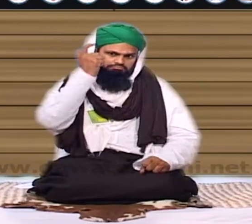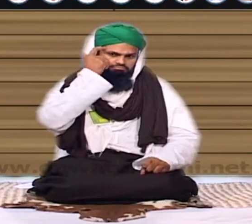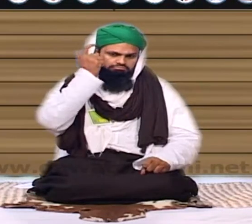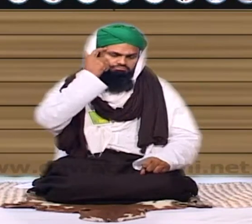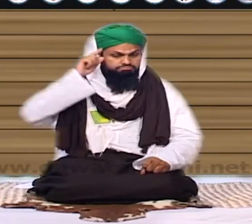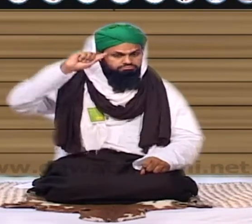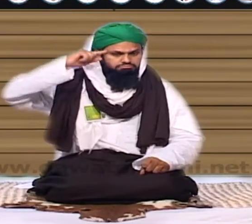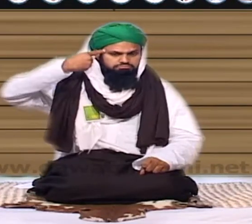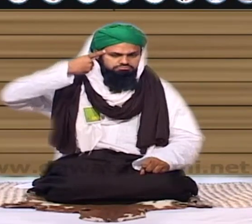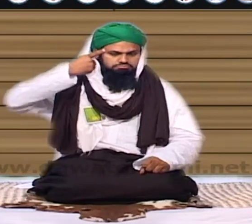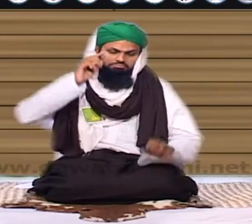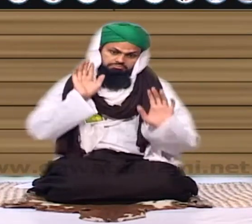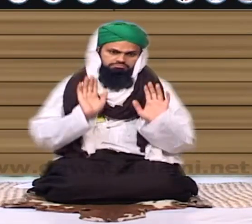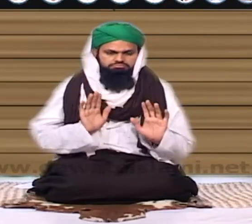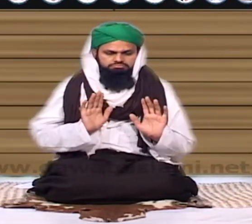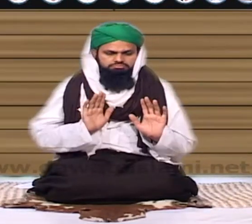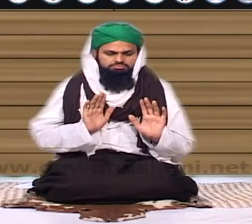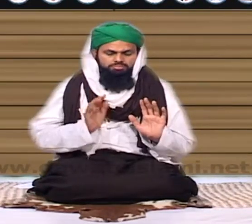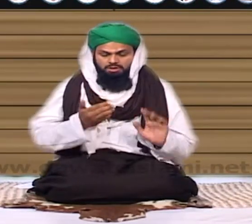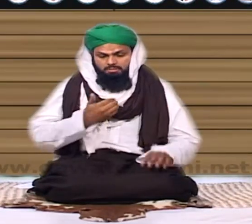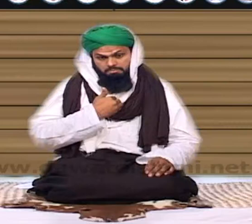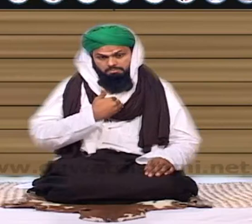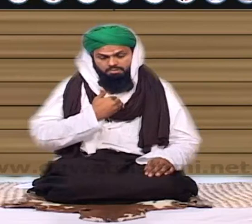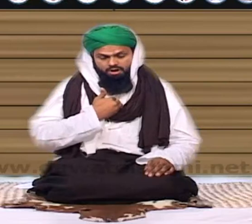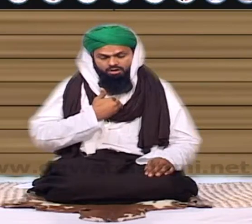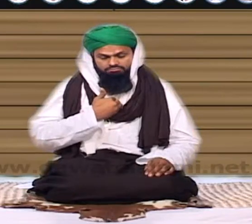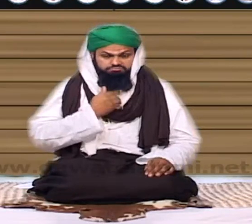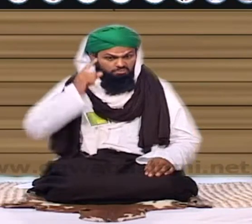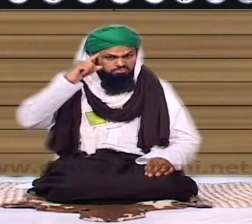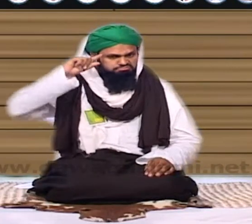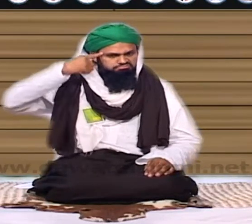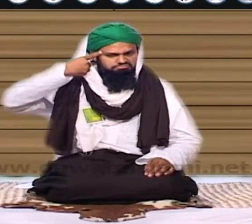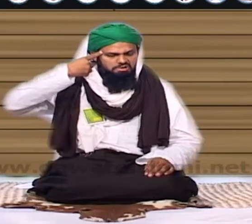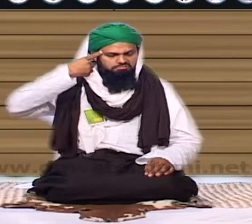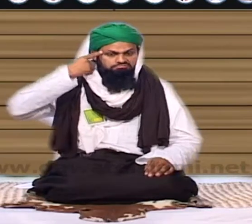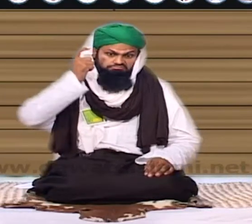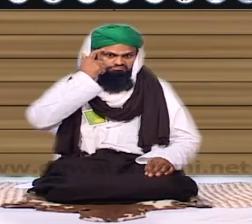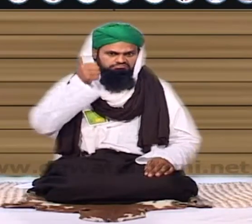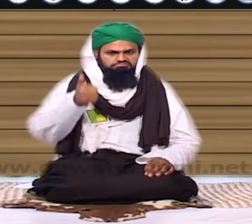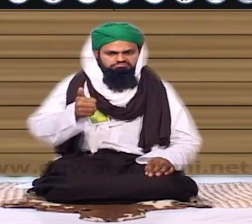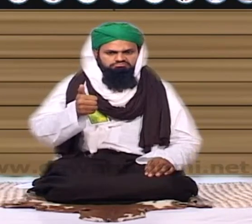اپنے آپ کو بڑا چالاک اور ہشیار سمجھتا ہے ہم سمجھتے ہیں کہ ہم بہت چالاک